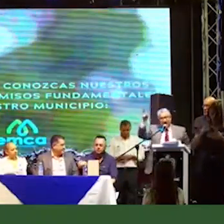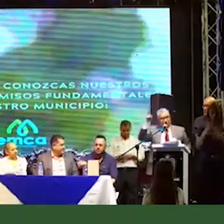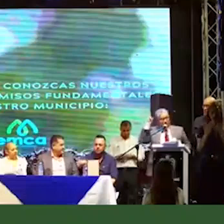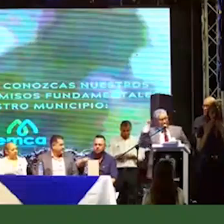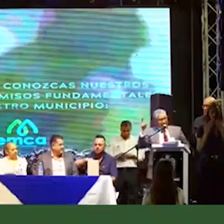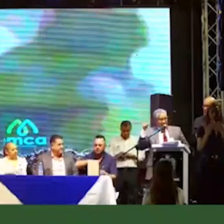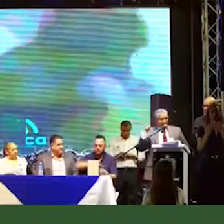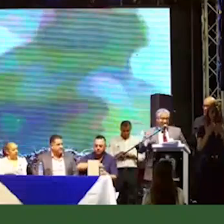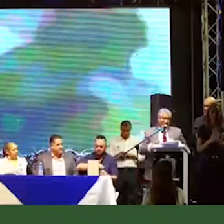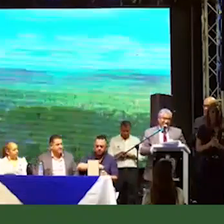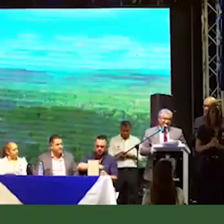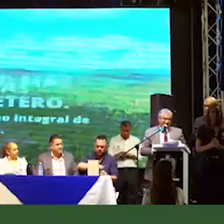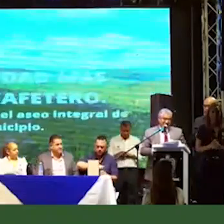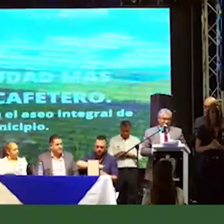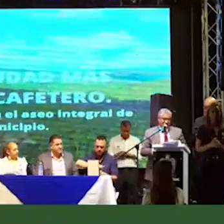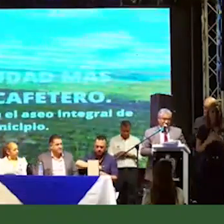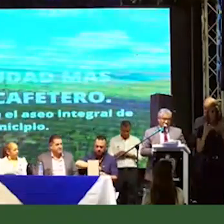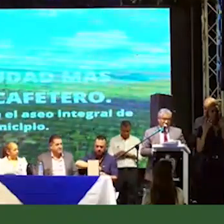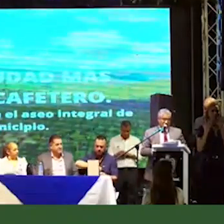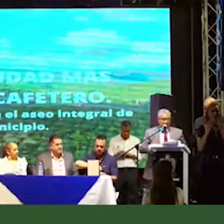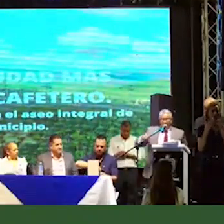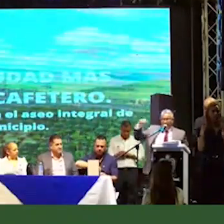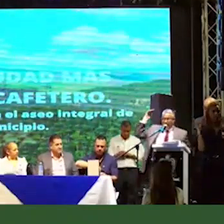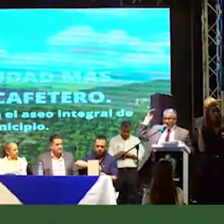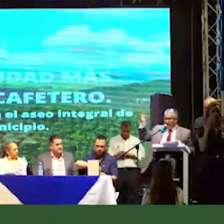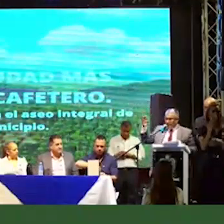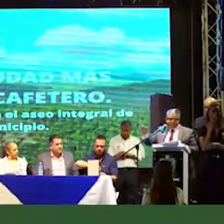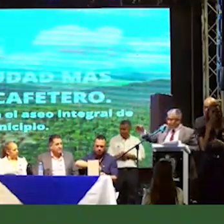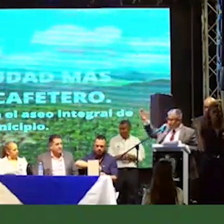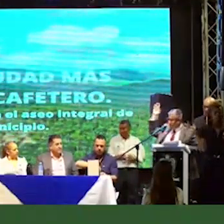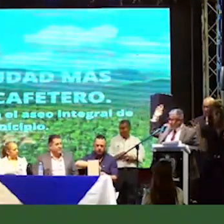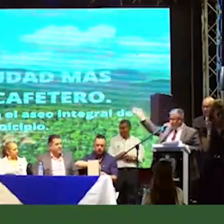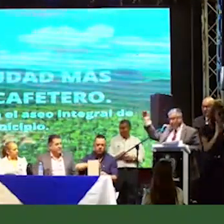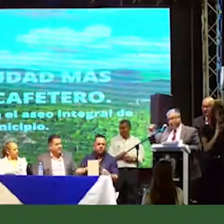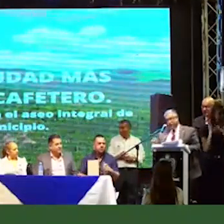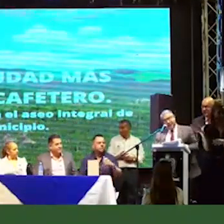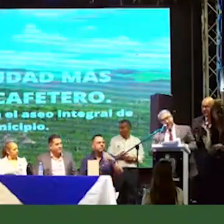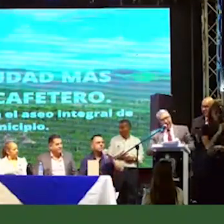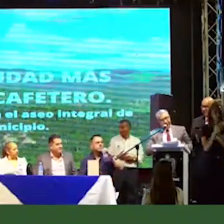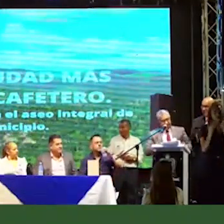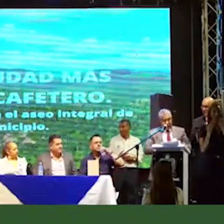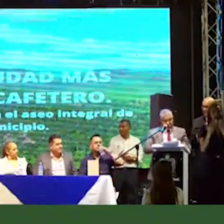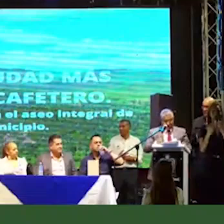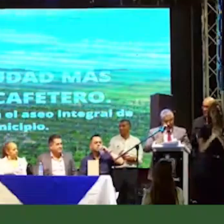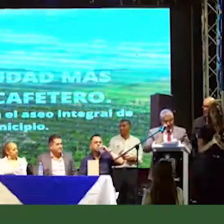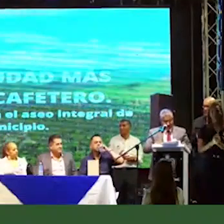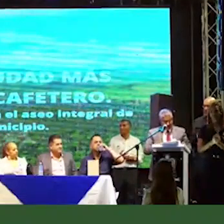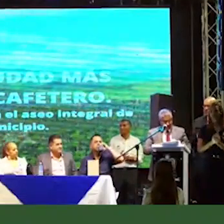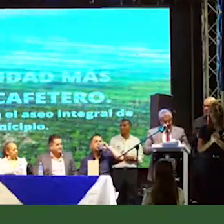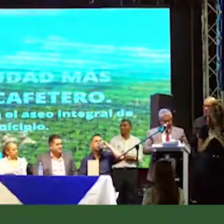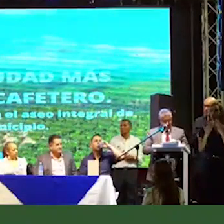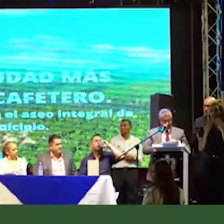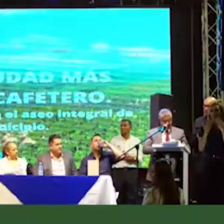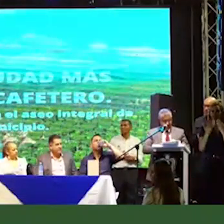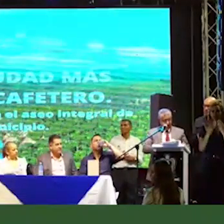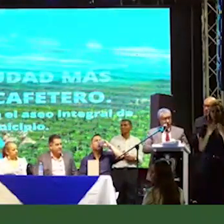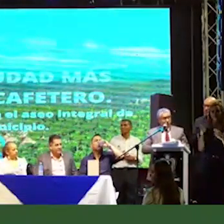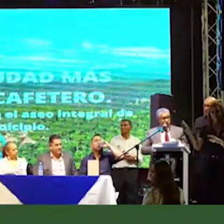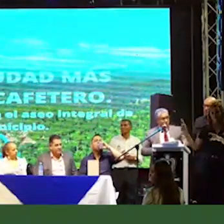gracias por creer en Calarcá para todos, gracias por creer en el gerente Curvasqui Patiño.